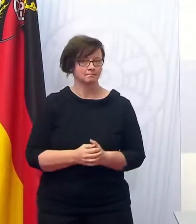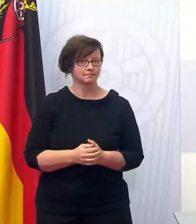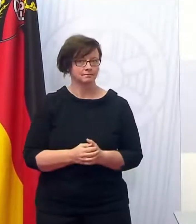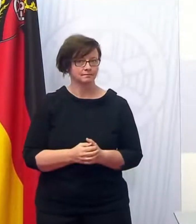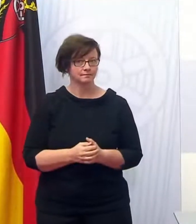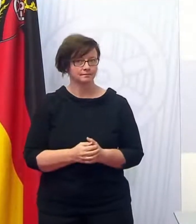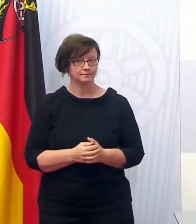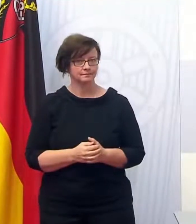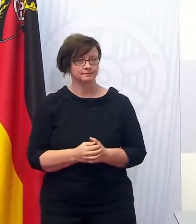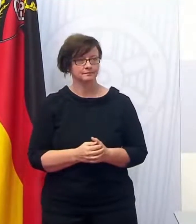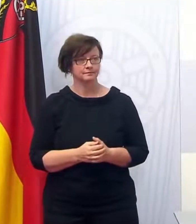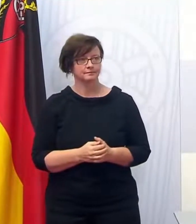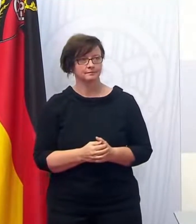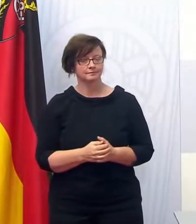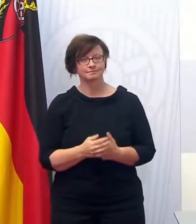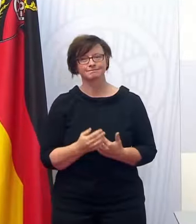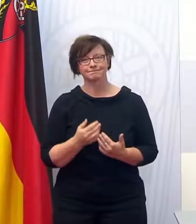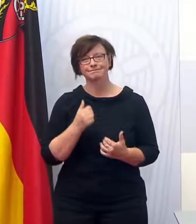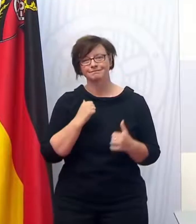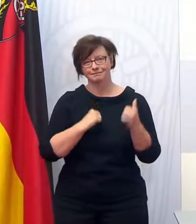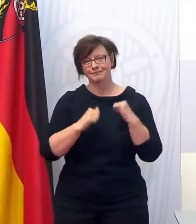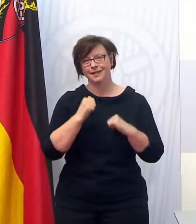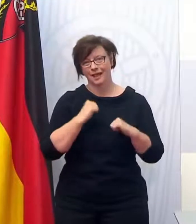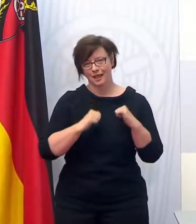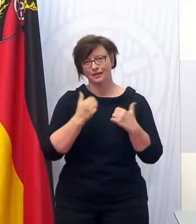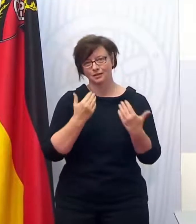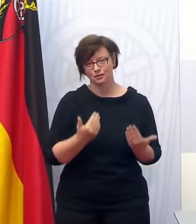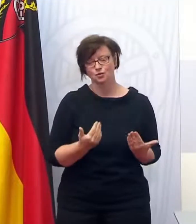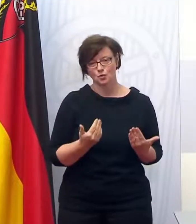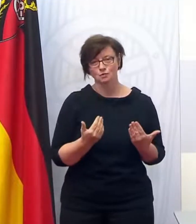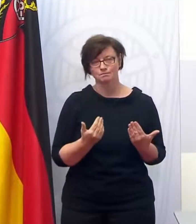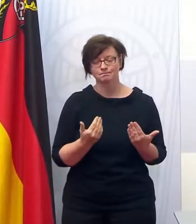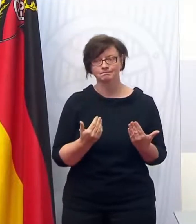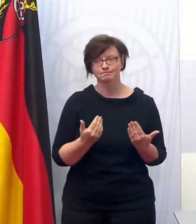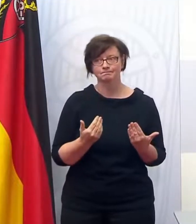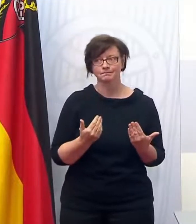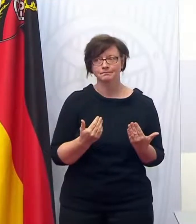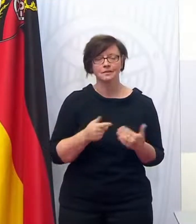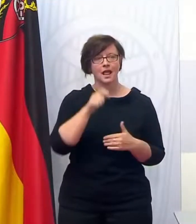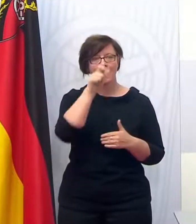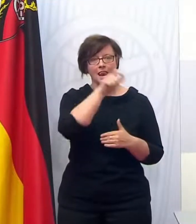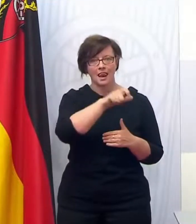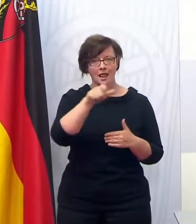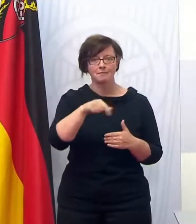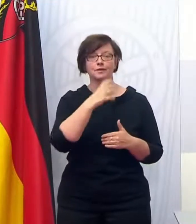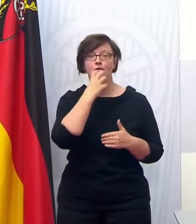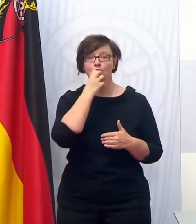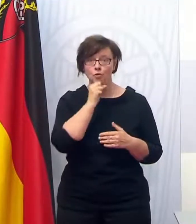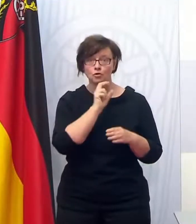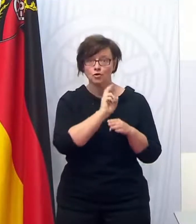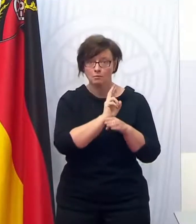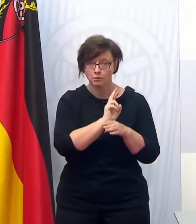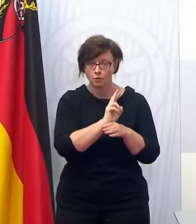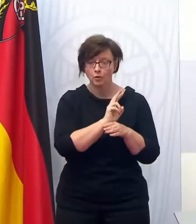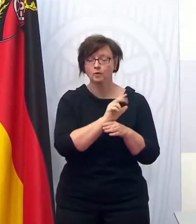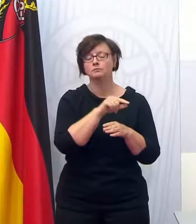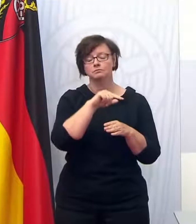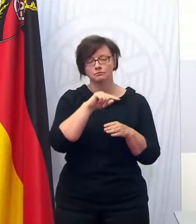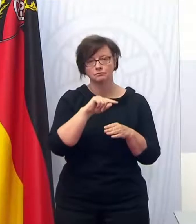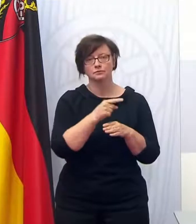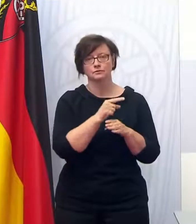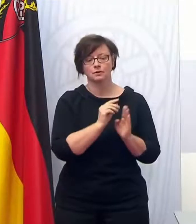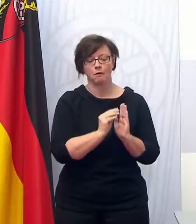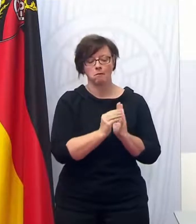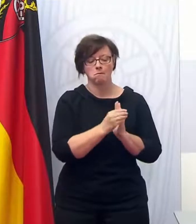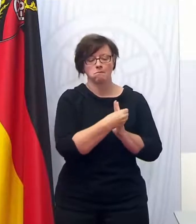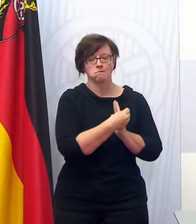das Wesen leider solcher Fälle sind ja, dass die Menschen, die betrügen wollen, ist darauf anliegend, dass sie erst mal das im